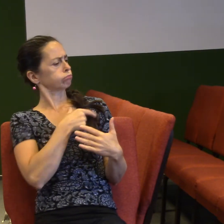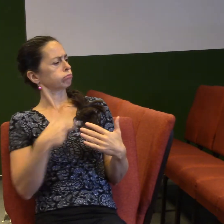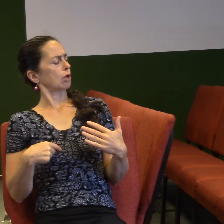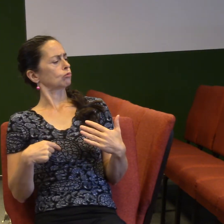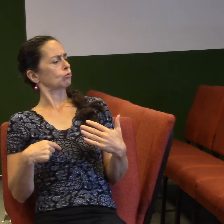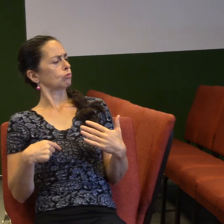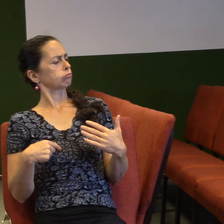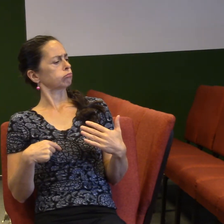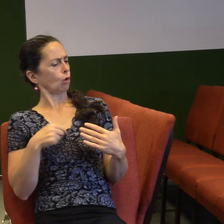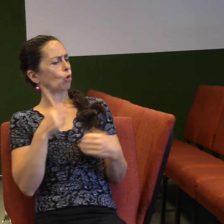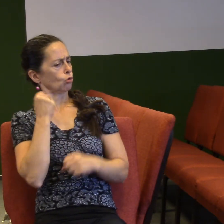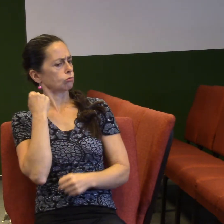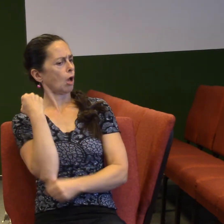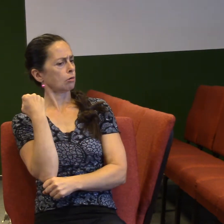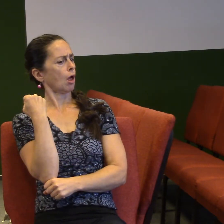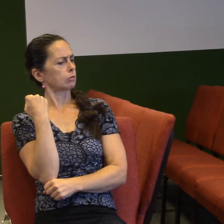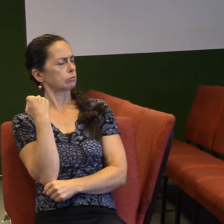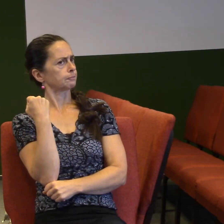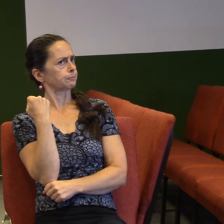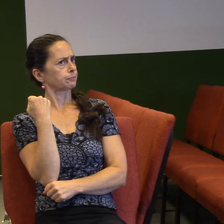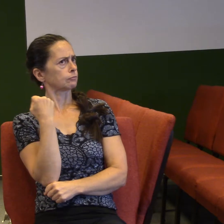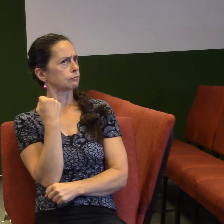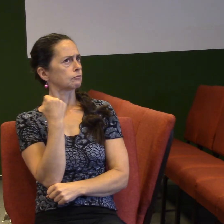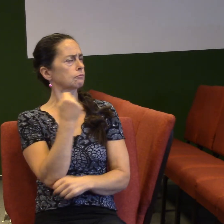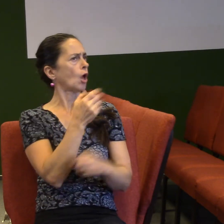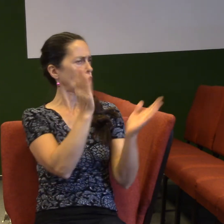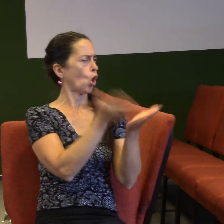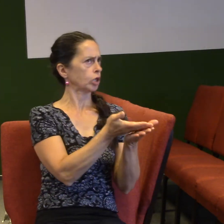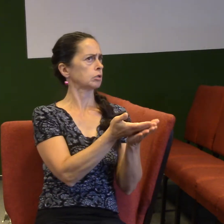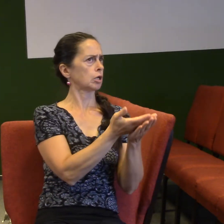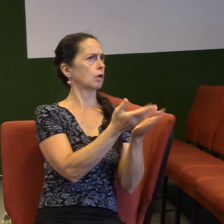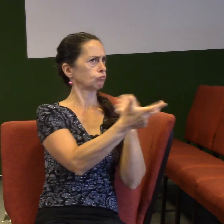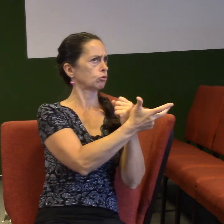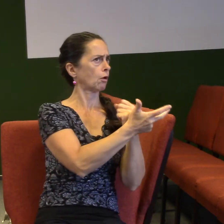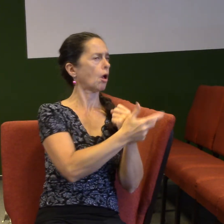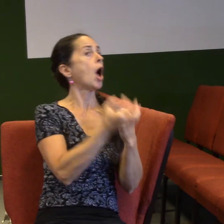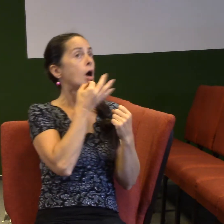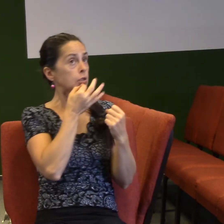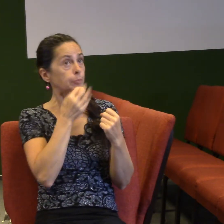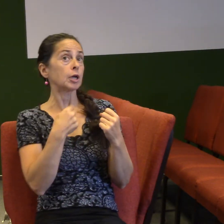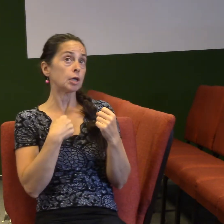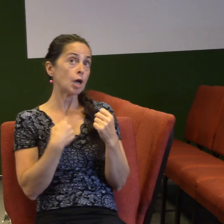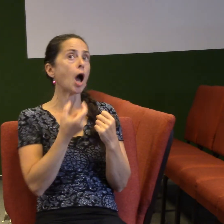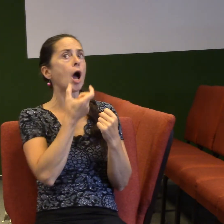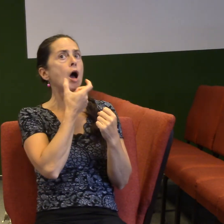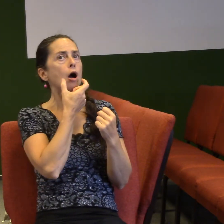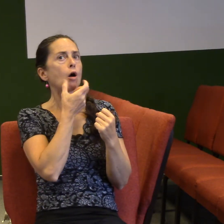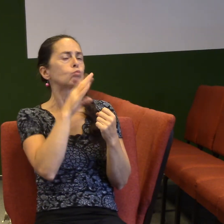základě 13. kapitoli korinským, kde se píše, kdyby mluvil jazyky lidskými, andělskými, nic nejsem, kdybych měl